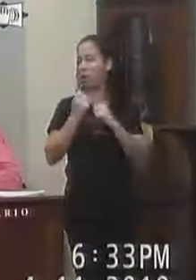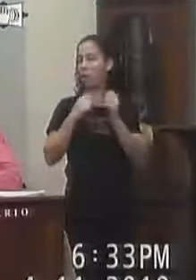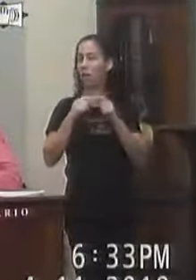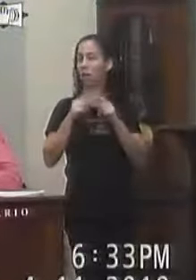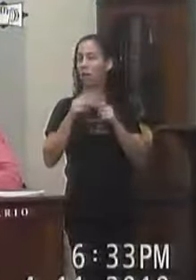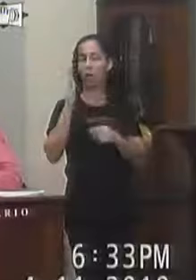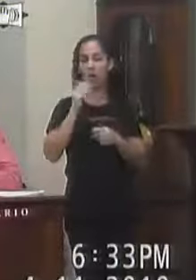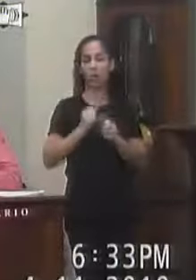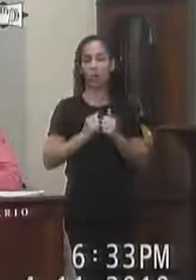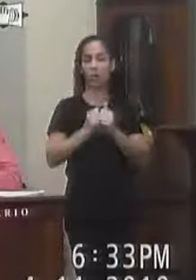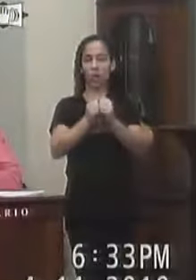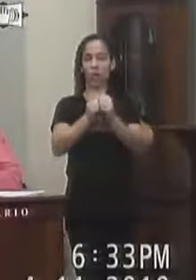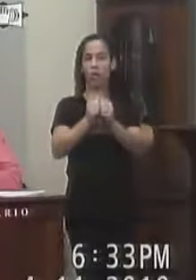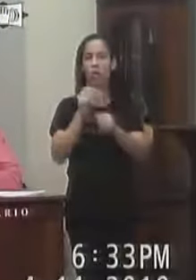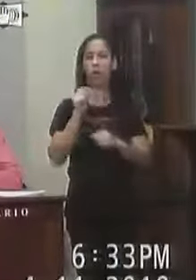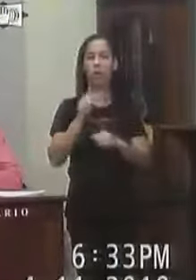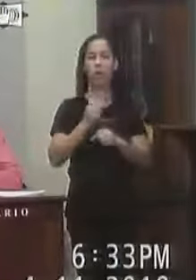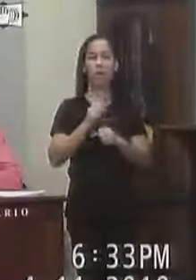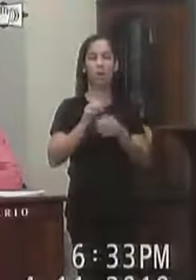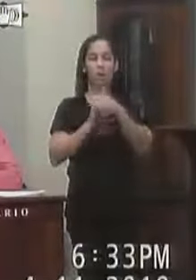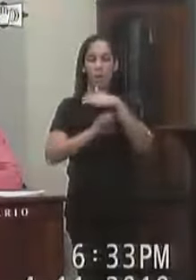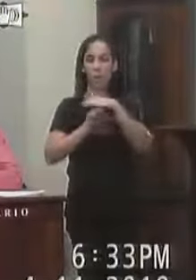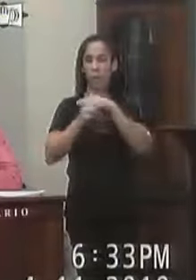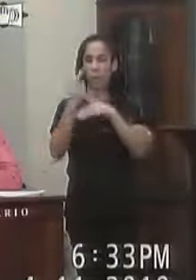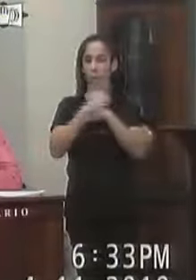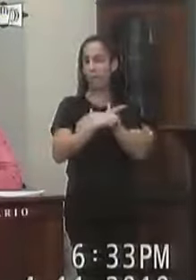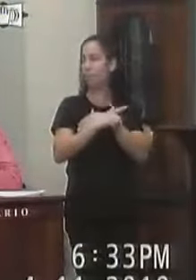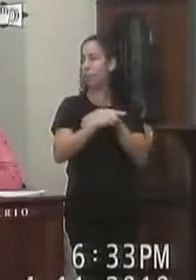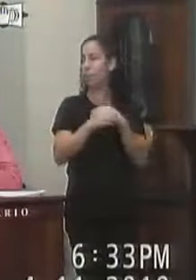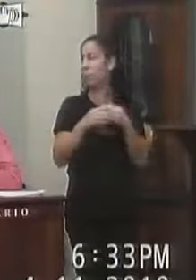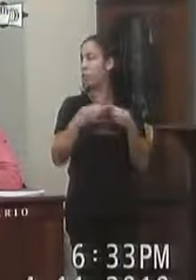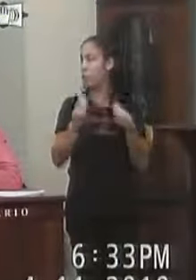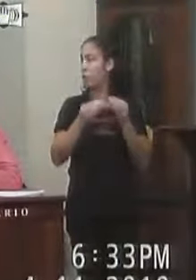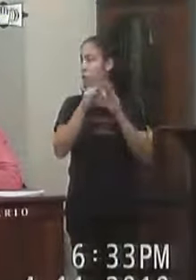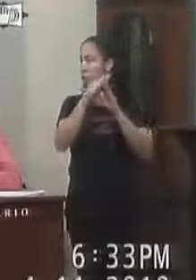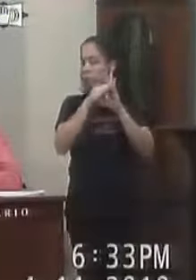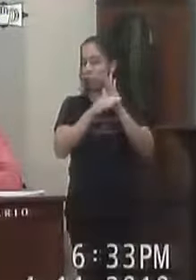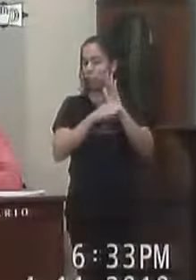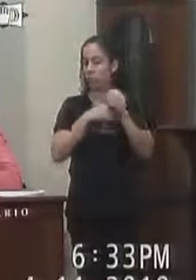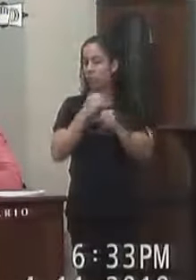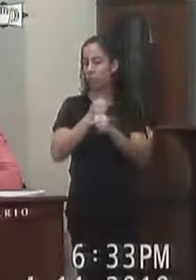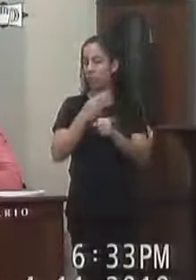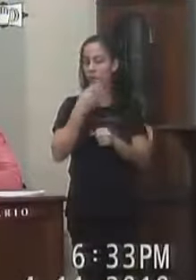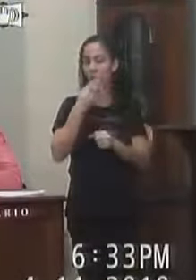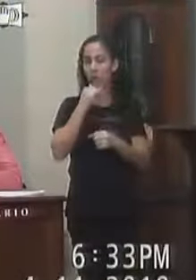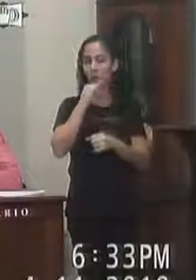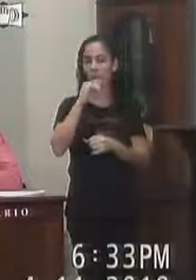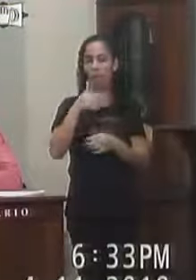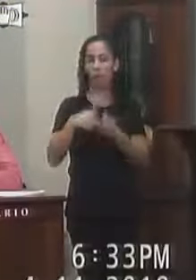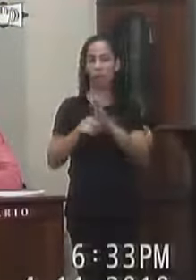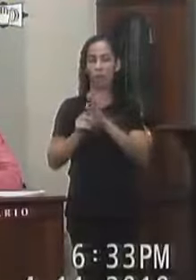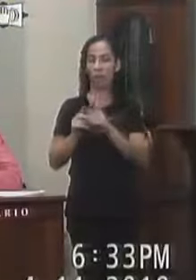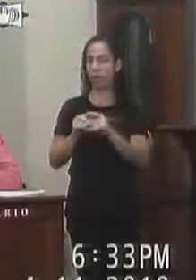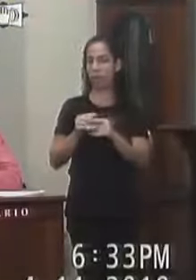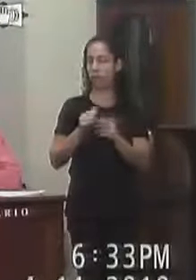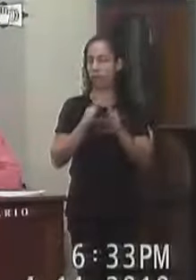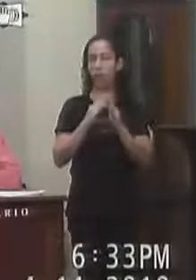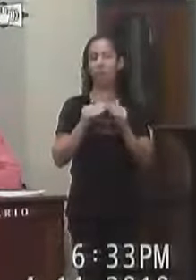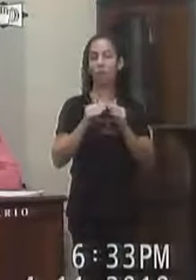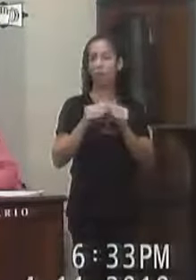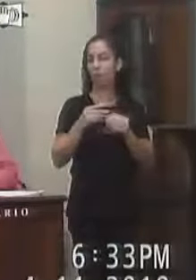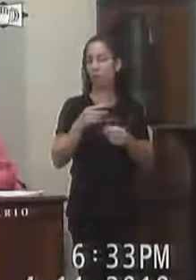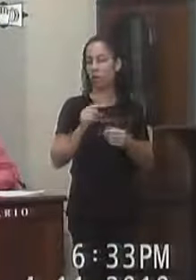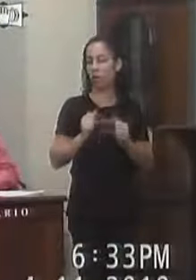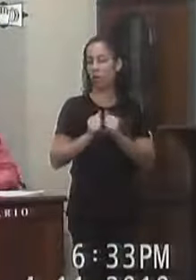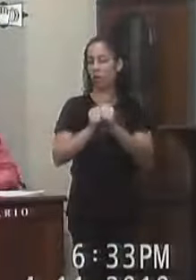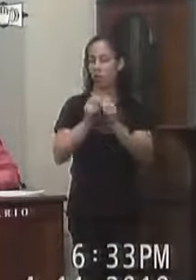Para a gente acompanhar Que empresa ganhou E o cronograma da obra Para depois não falar Que a gente avisou Então está aí Por favor Vamos